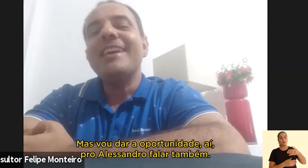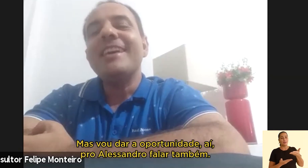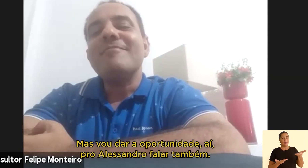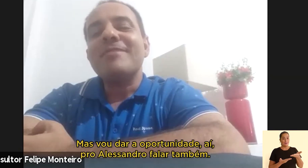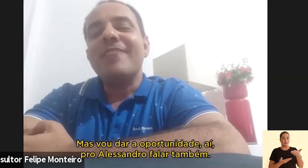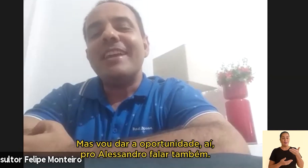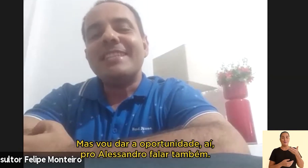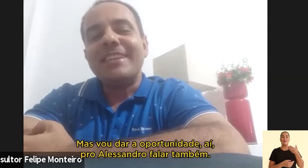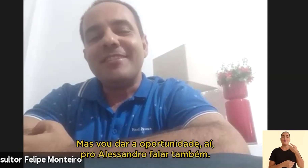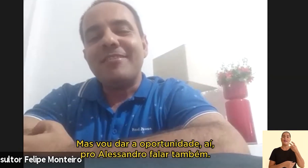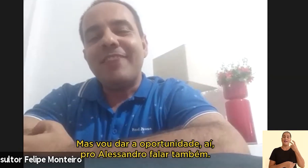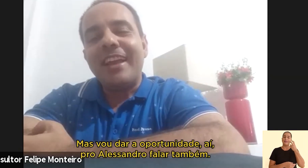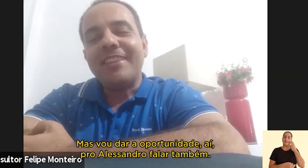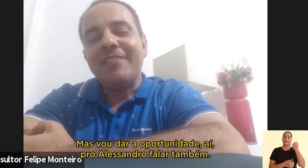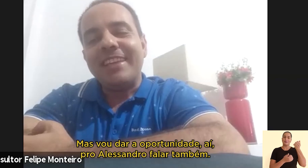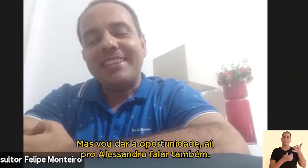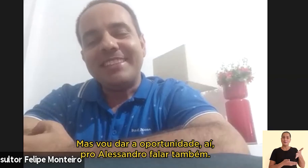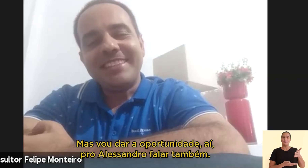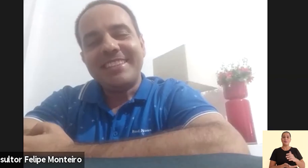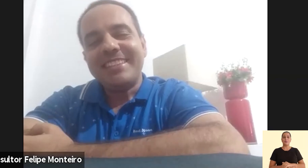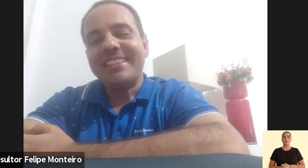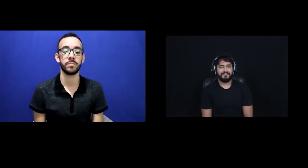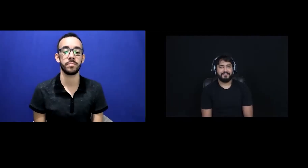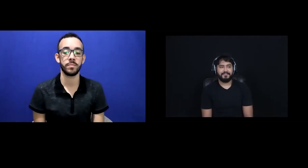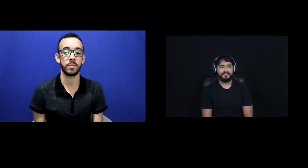para o Alessandro falar também.